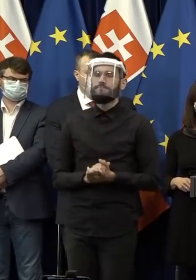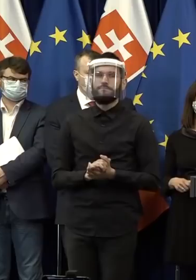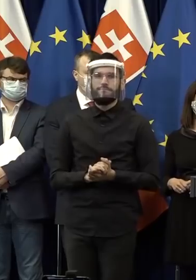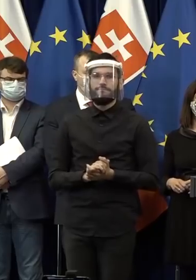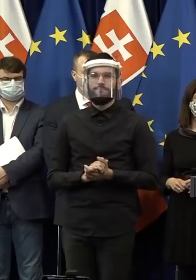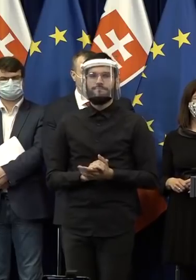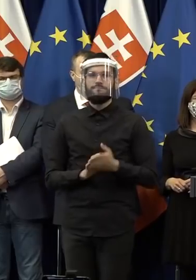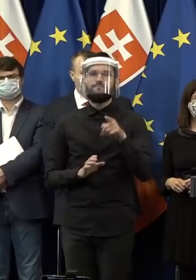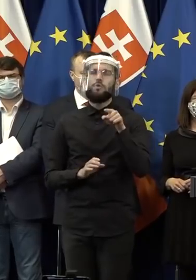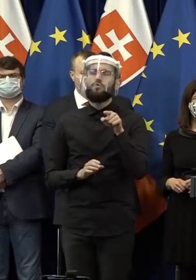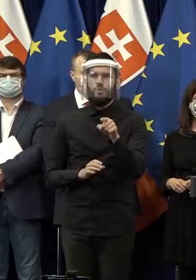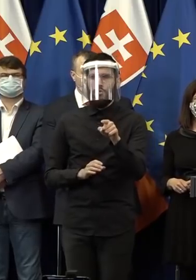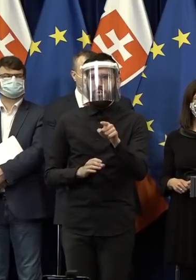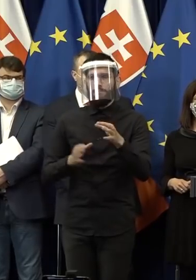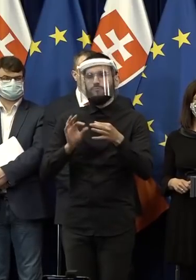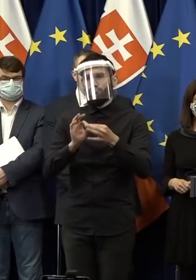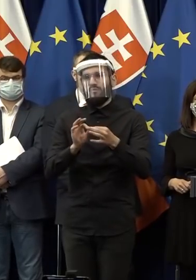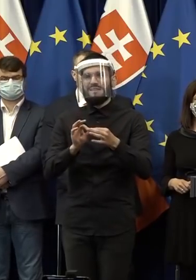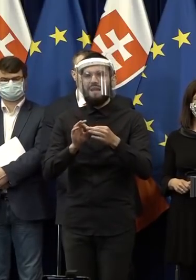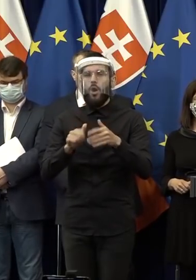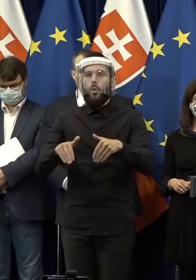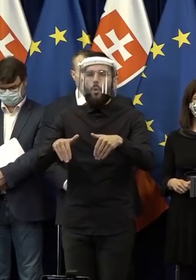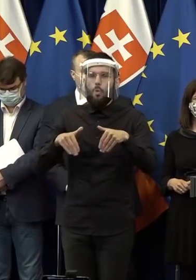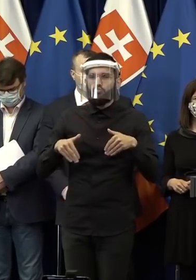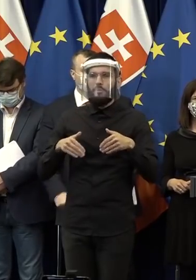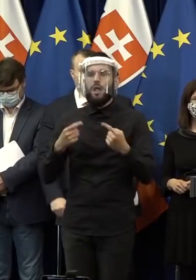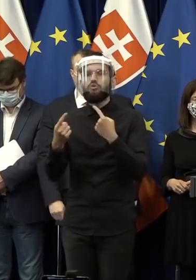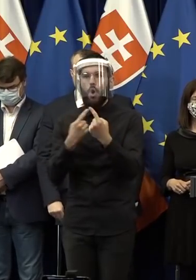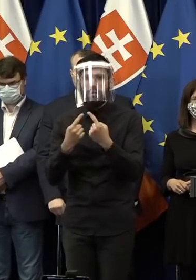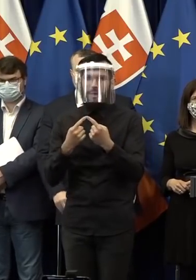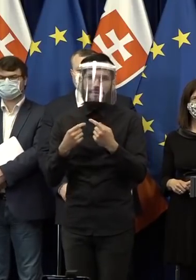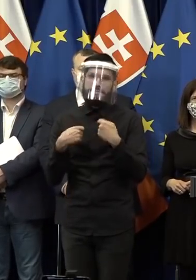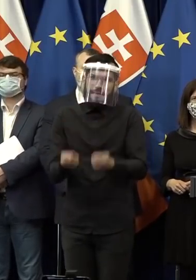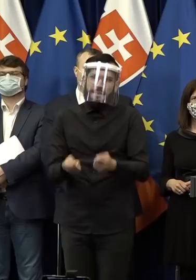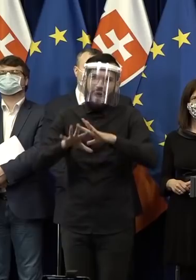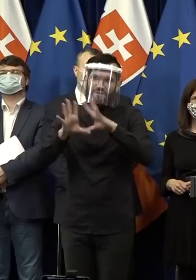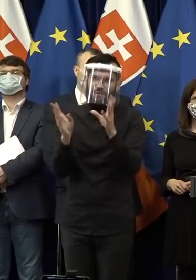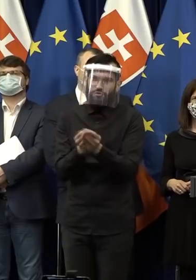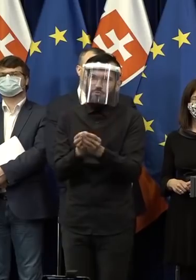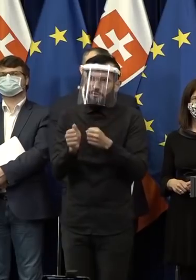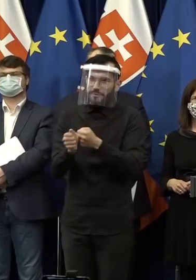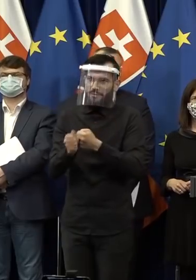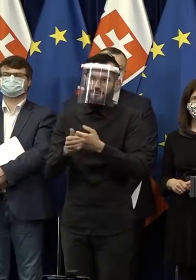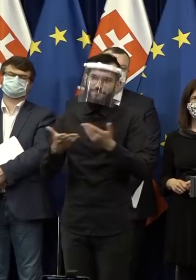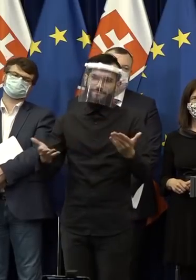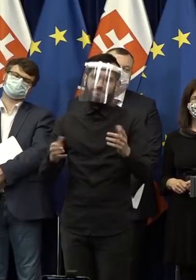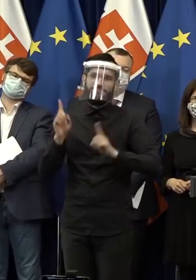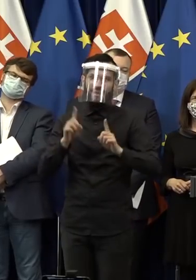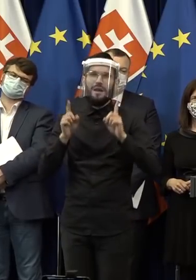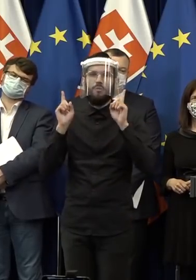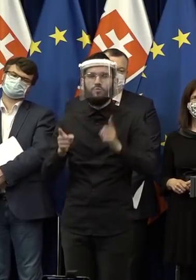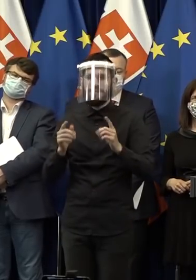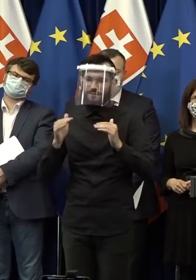Pani redaktorka, to je podstata kompromisu, že nepresadíte vždy všetko. Preto je veľmi dôležité dbať na